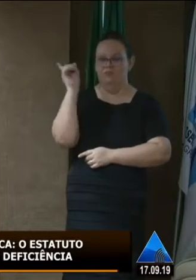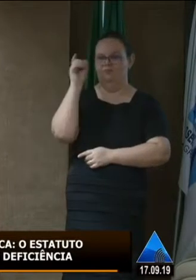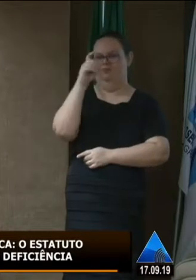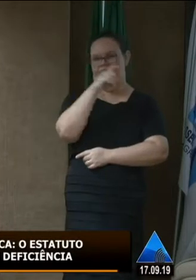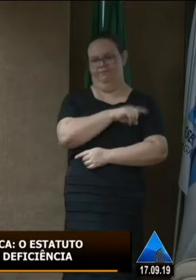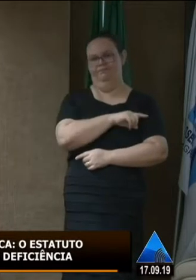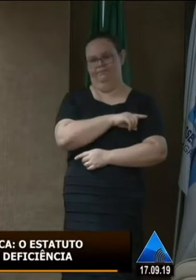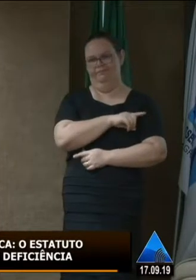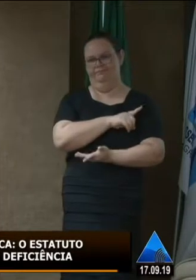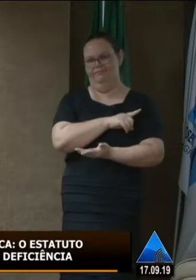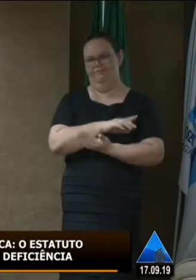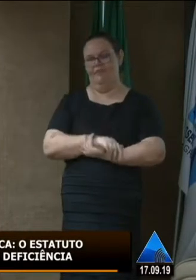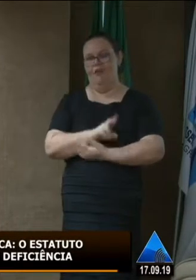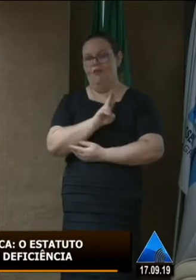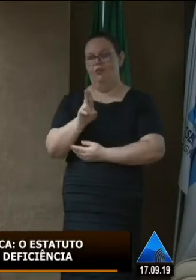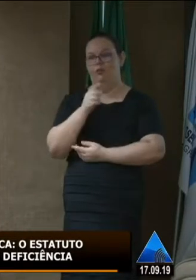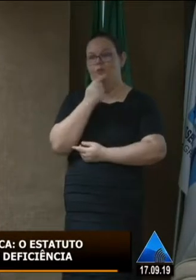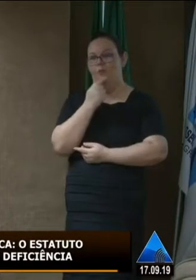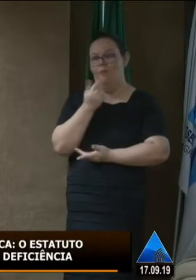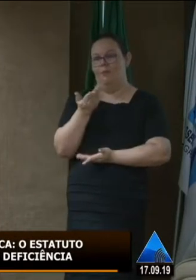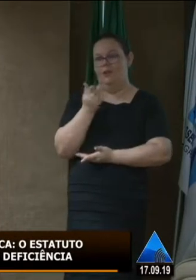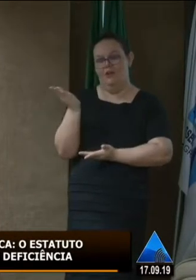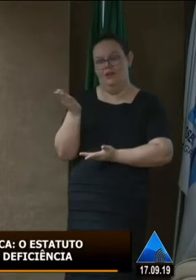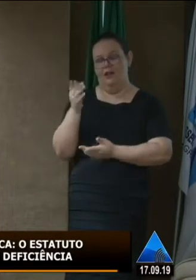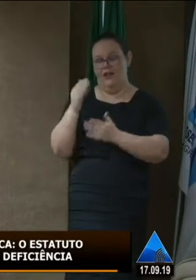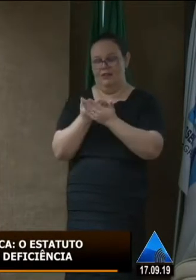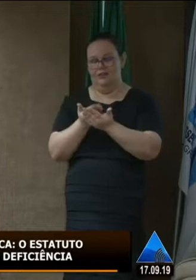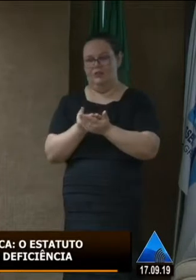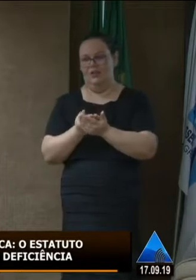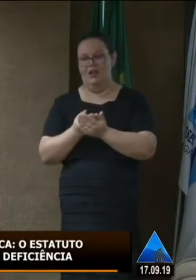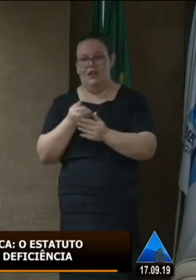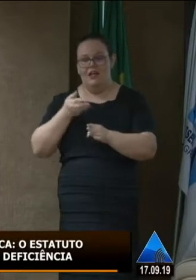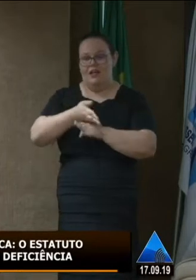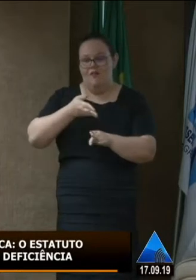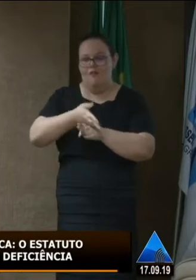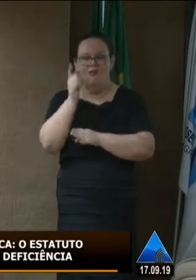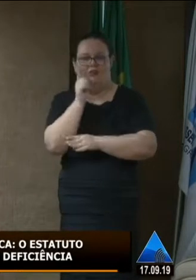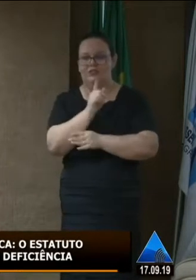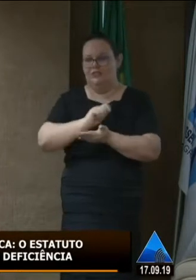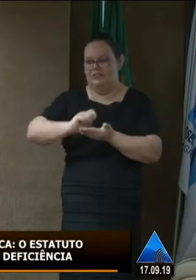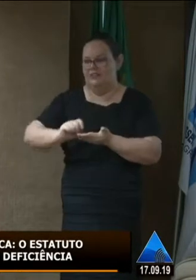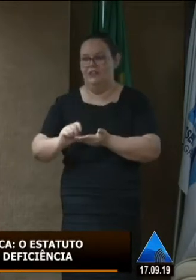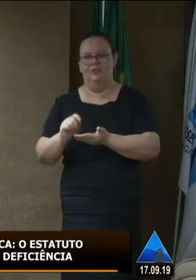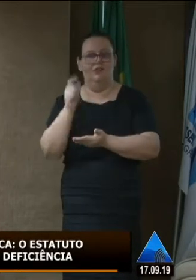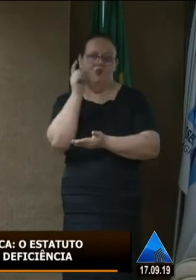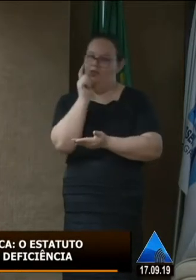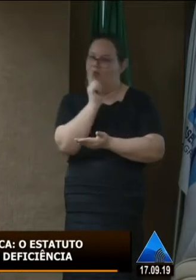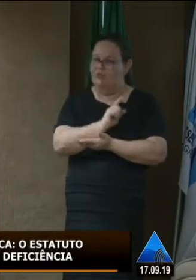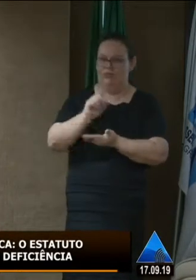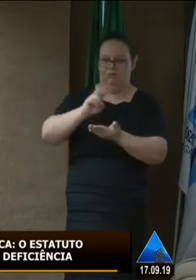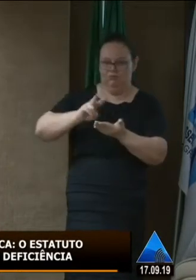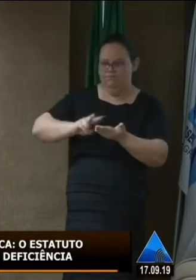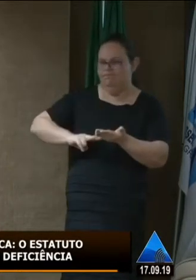menino na escola, ele não vai ter acesso à leitura, não vai ter acesso à escrita, ele vai ser um mero ouvinte, receptor de informações,